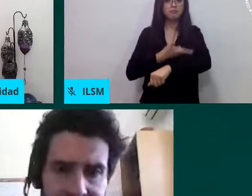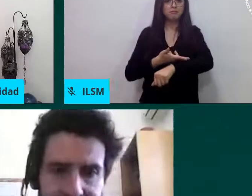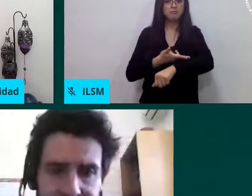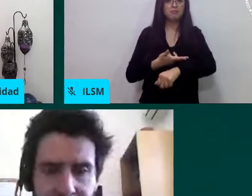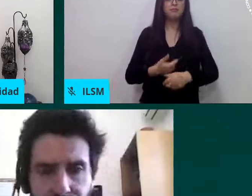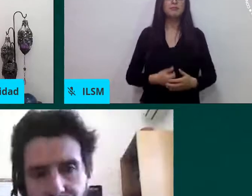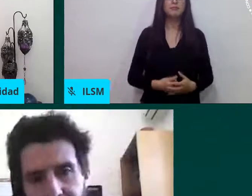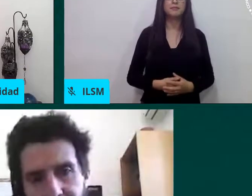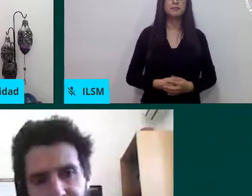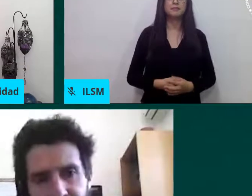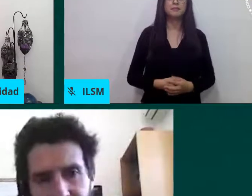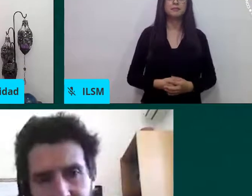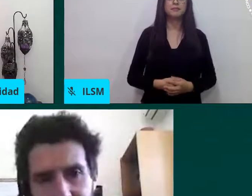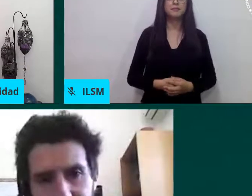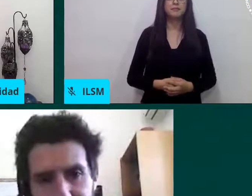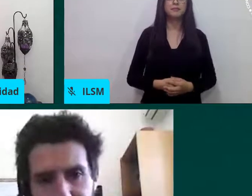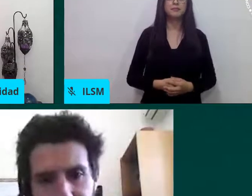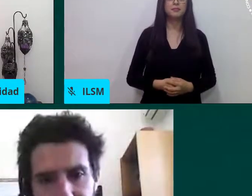Gracias, Laura.